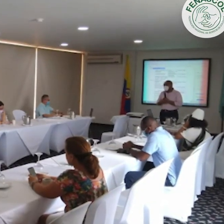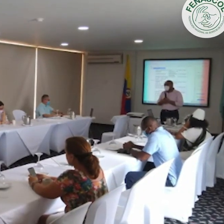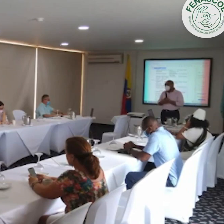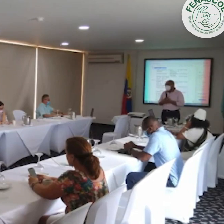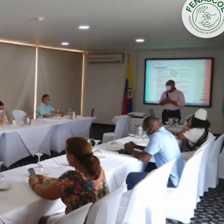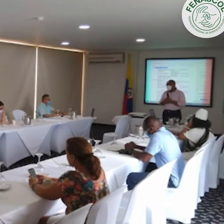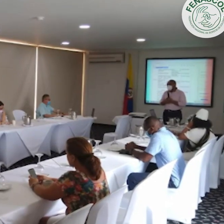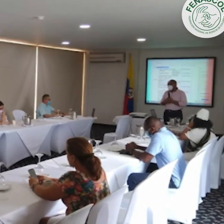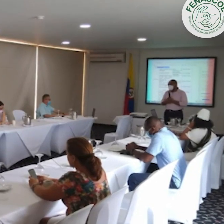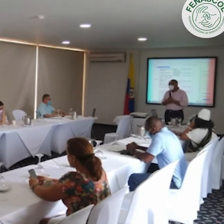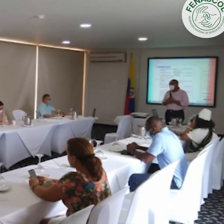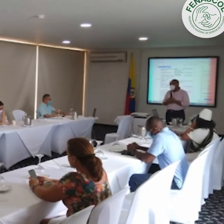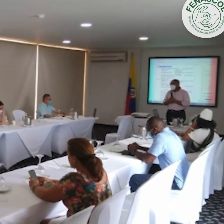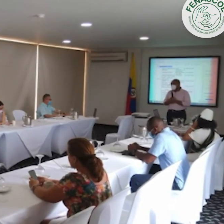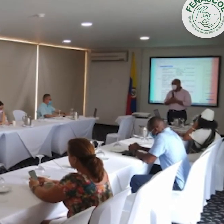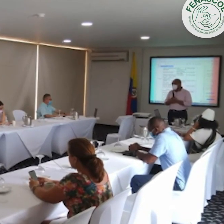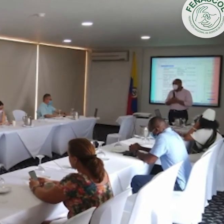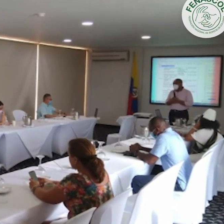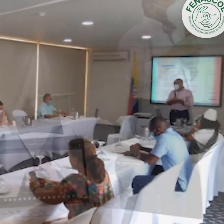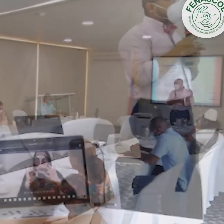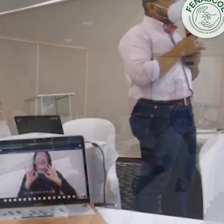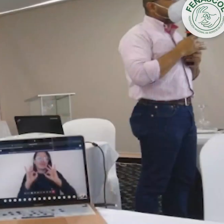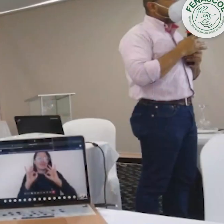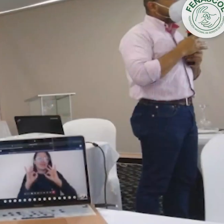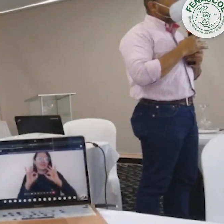y esto era lo que quería informarles. Muchas gracias, un saludo para todos.